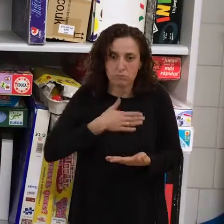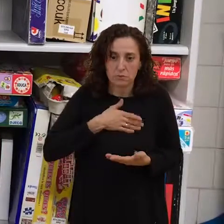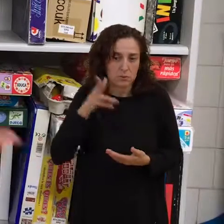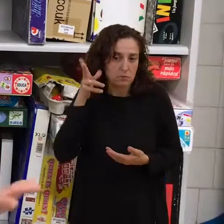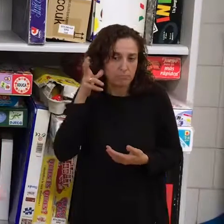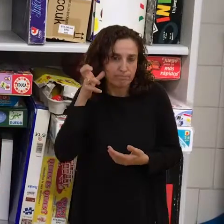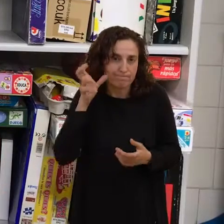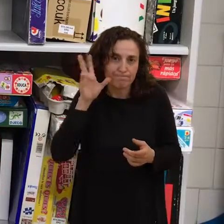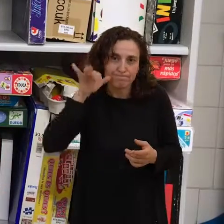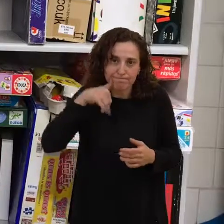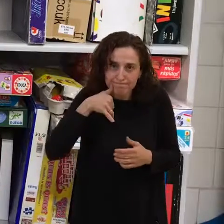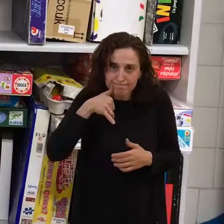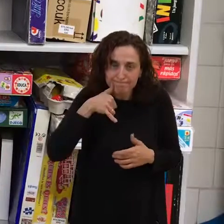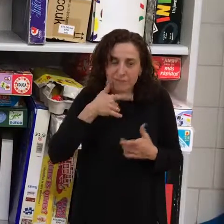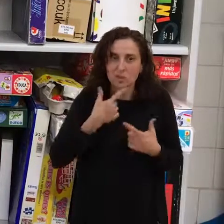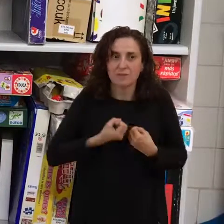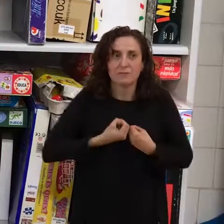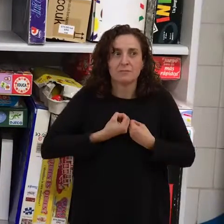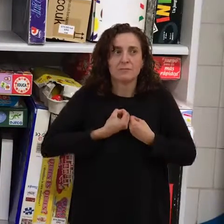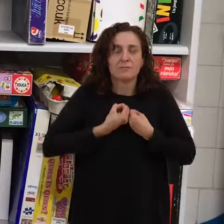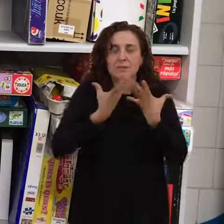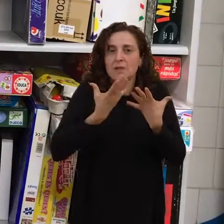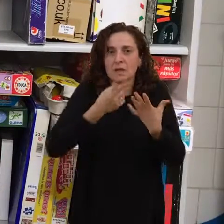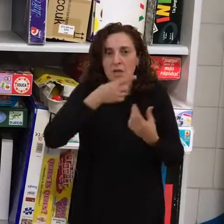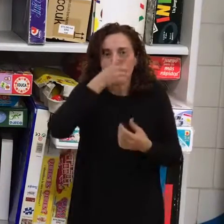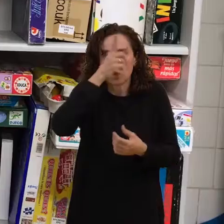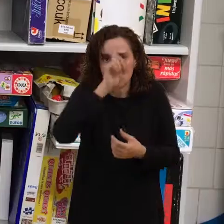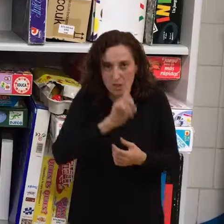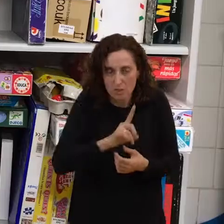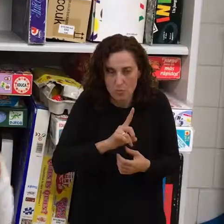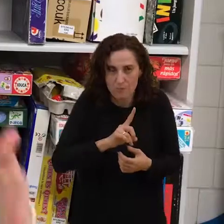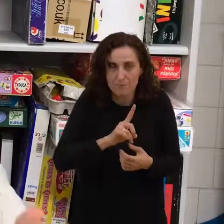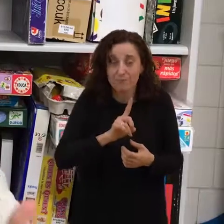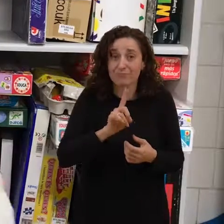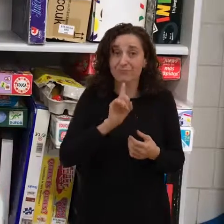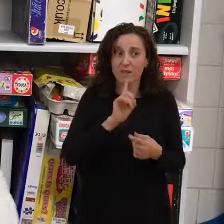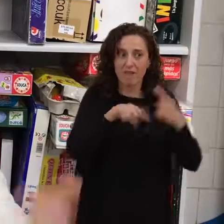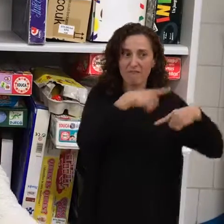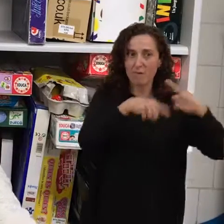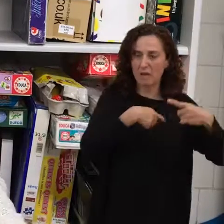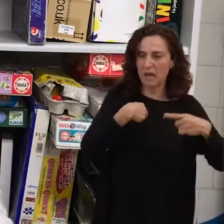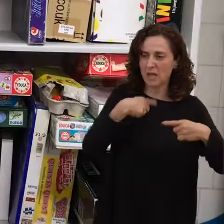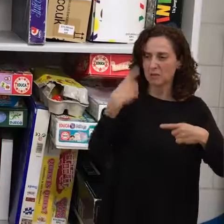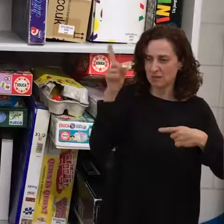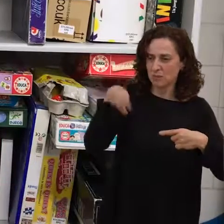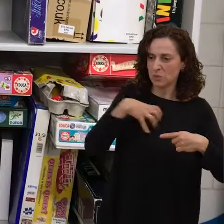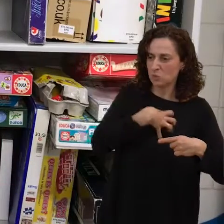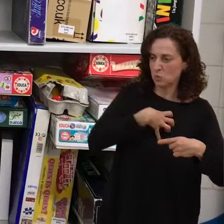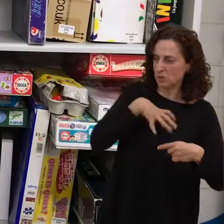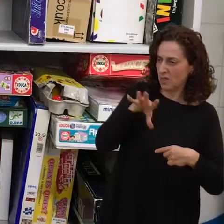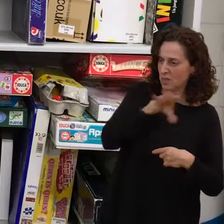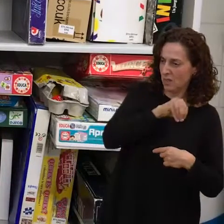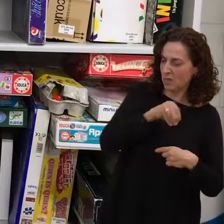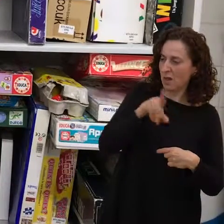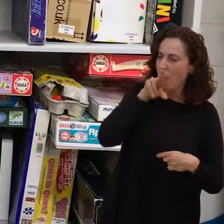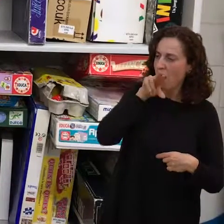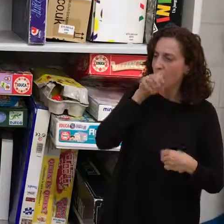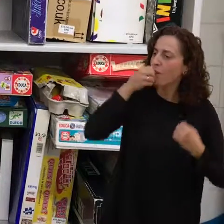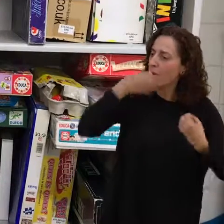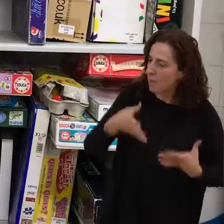expresarse bien, además a las familias les cuesta entender que aunque habla igual que antes, no puede oír, con la persona sorda